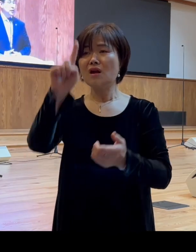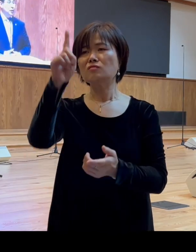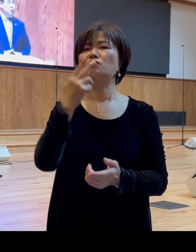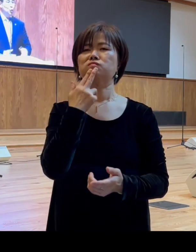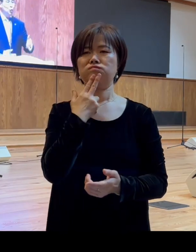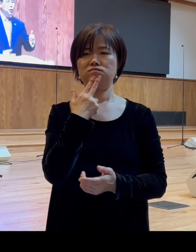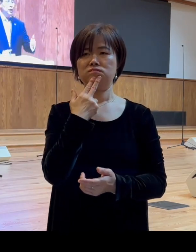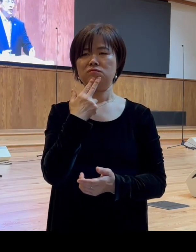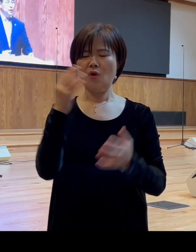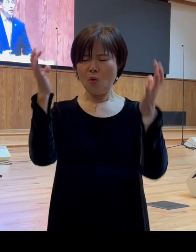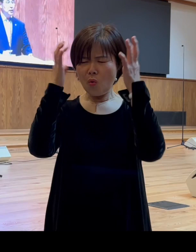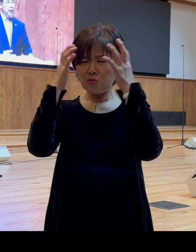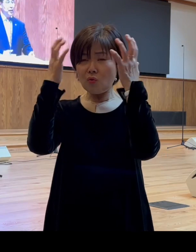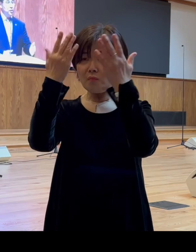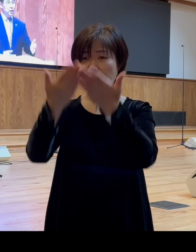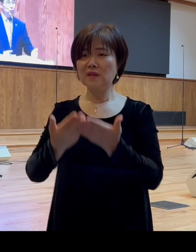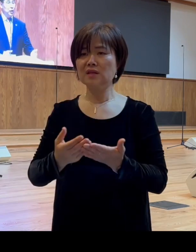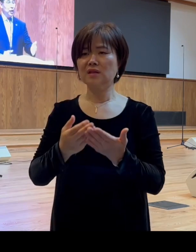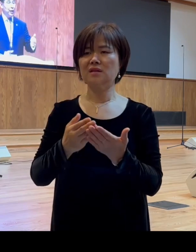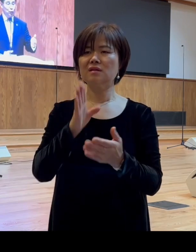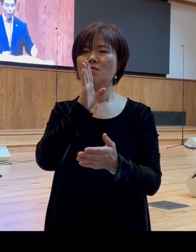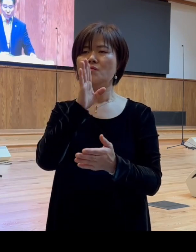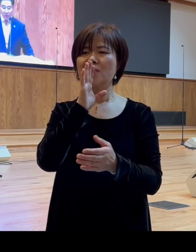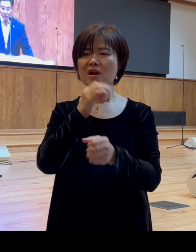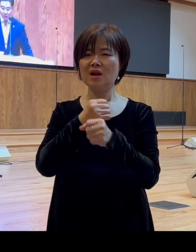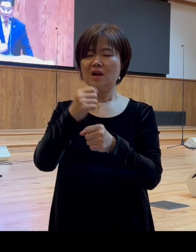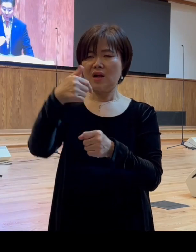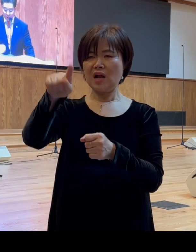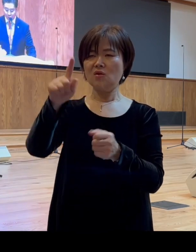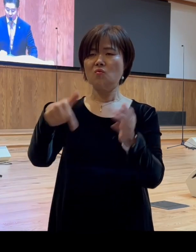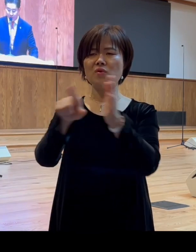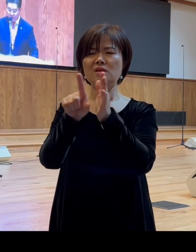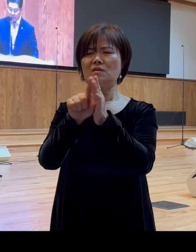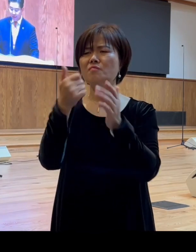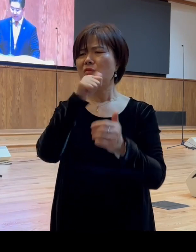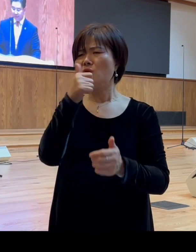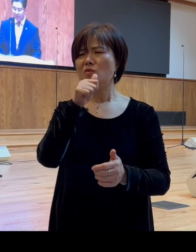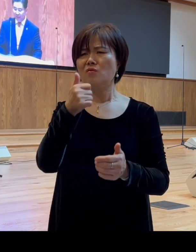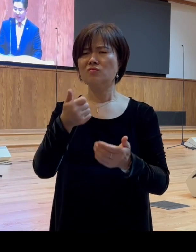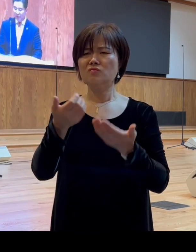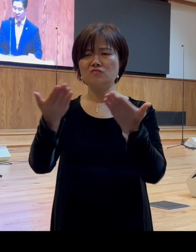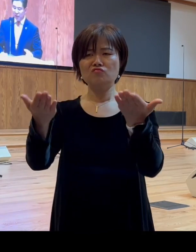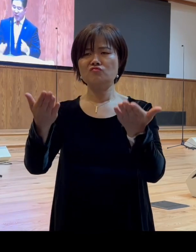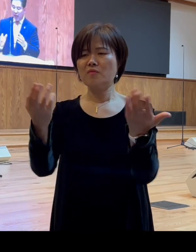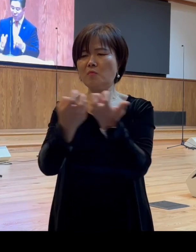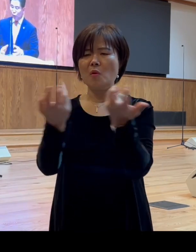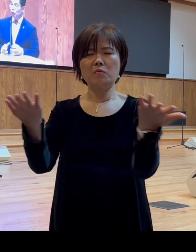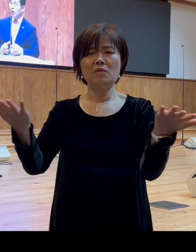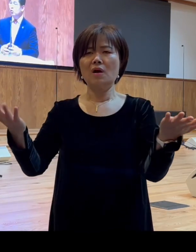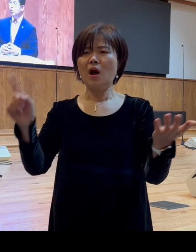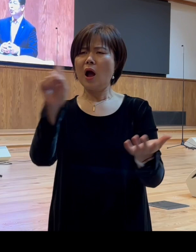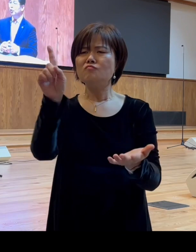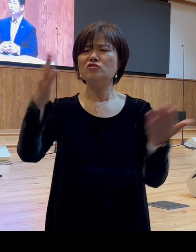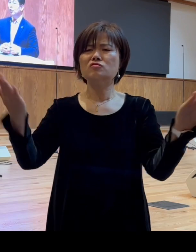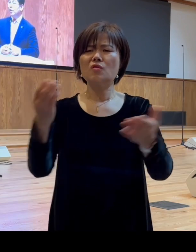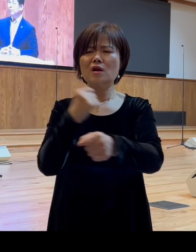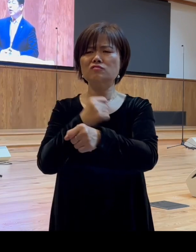고통당하는 아리스다거나 가이오를 위해서 변론할 수도 없었습니다 아마 그는 아무것도 할 수 없는 무력감 가운데